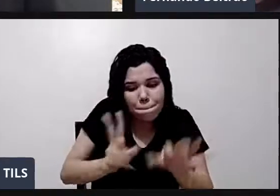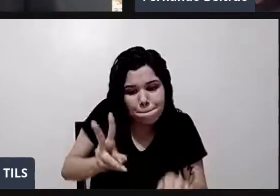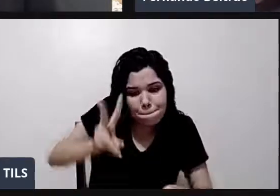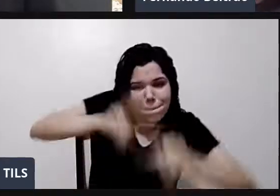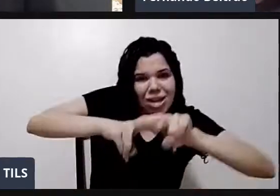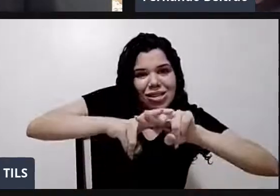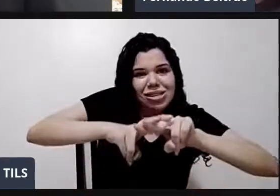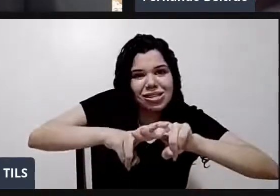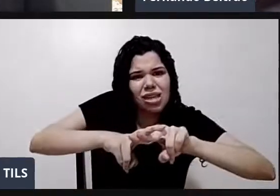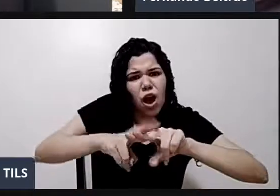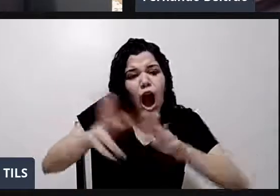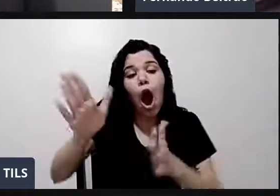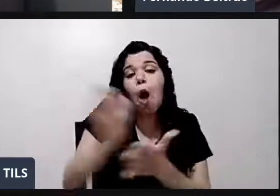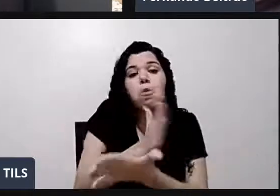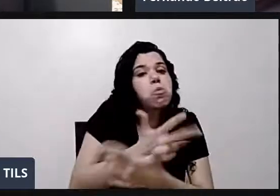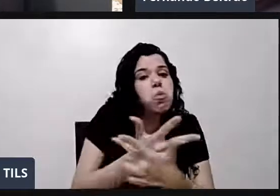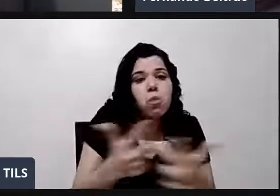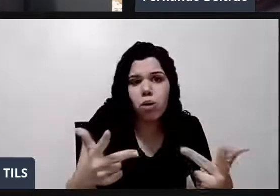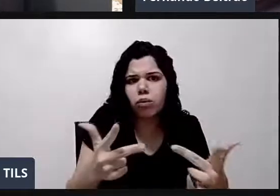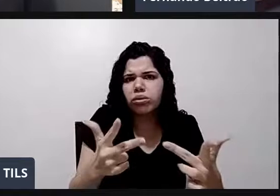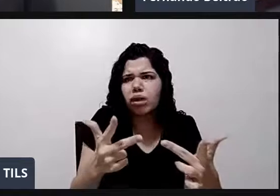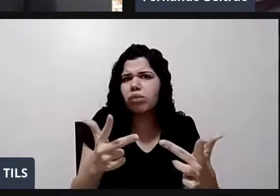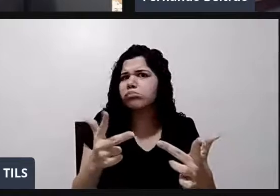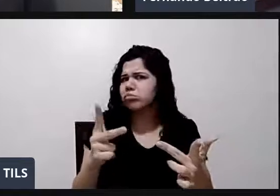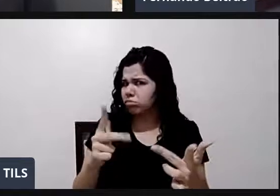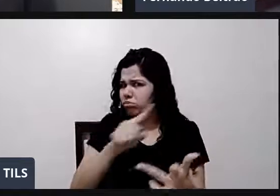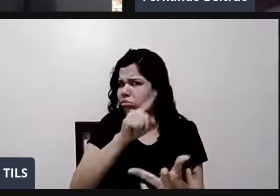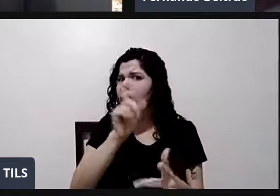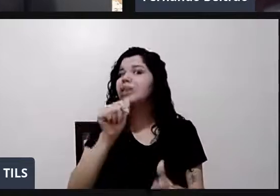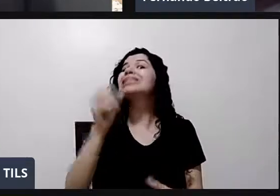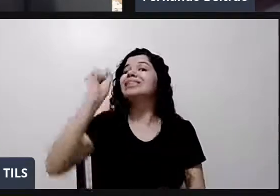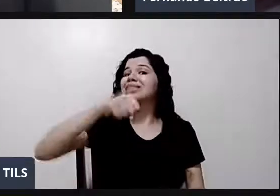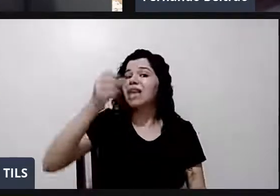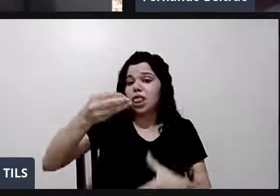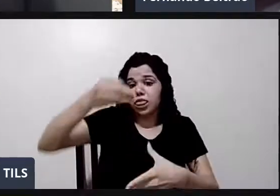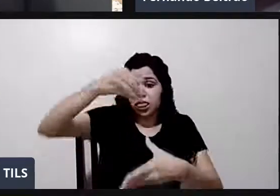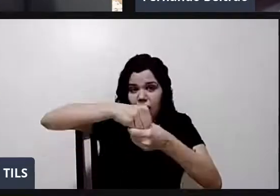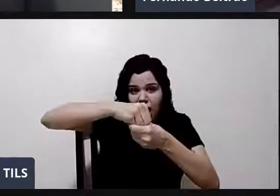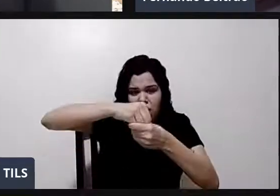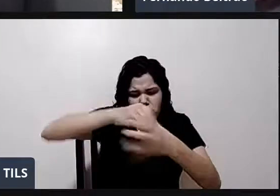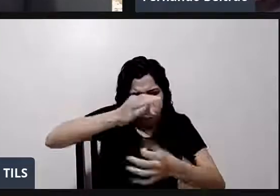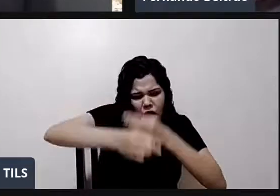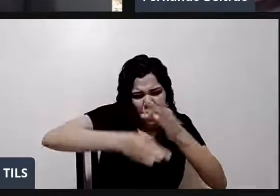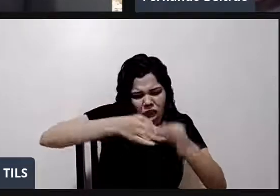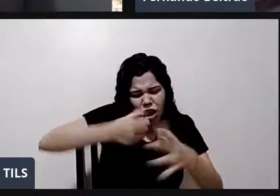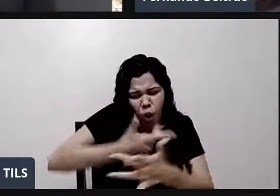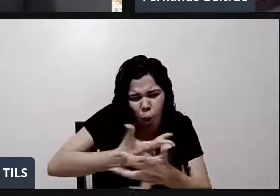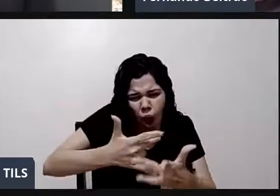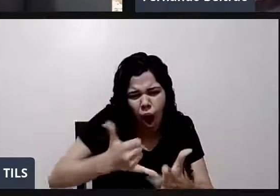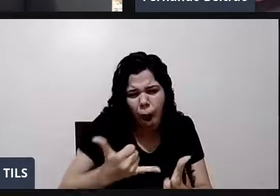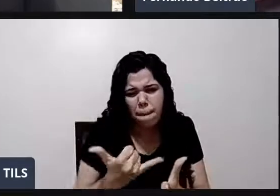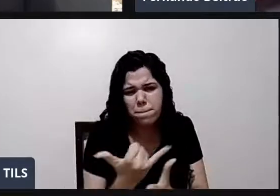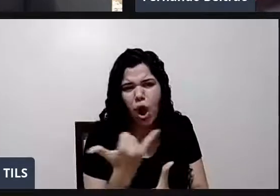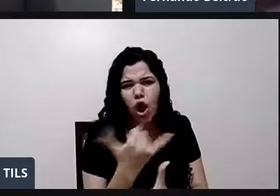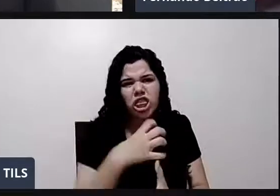Sim, dentro da célula tem coisas importantes. Tem órgãos importantes.